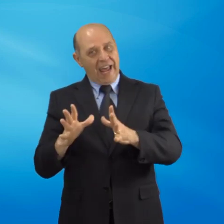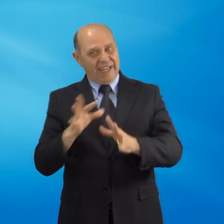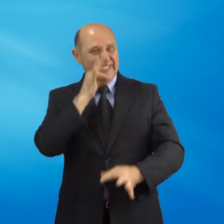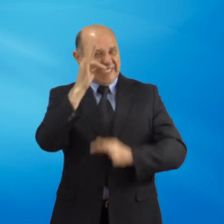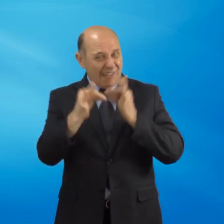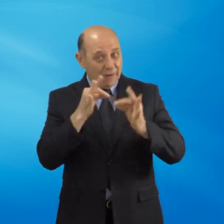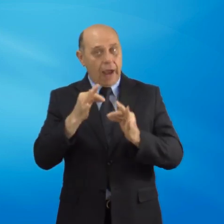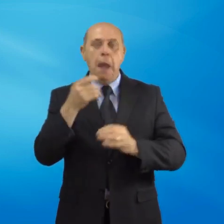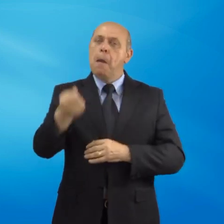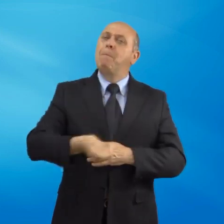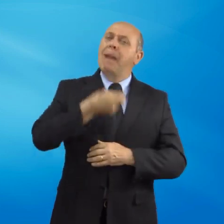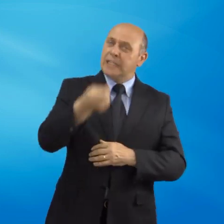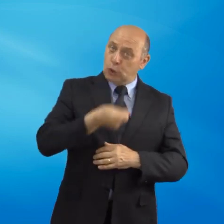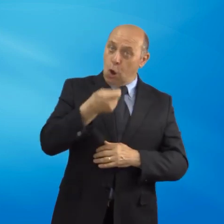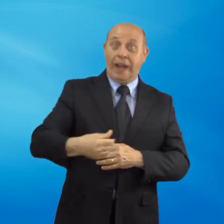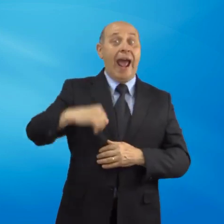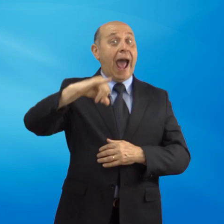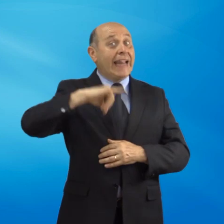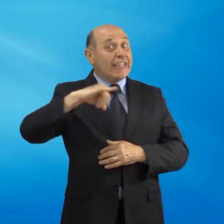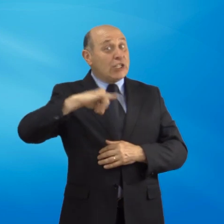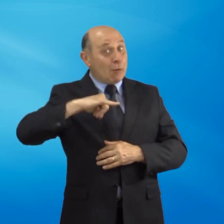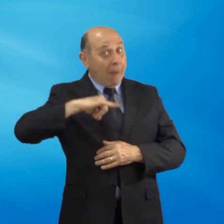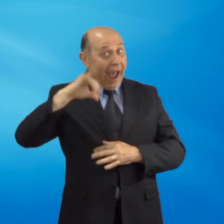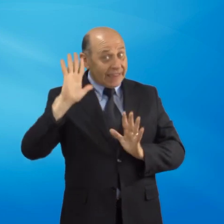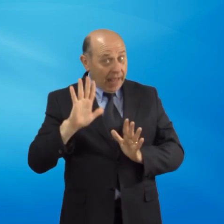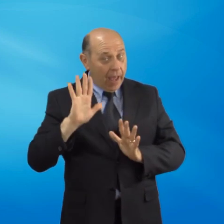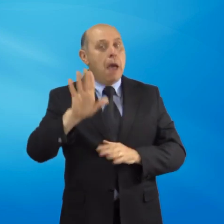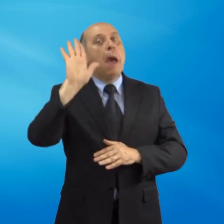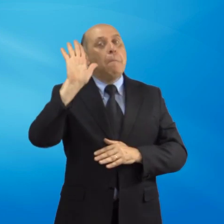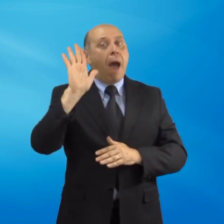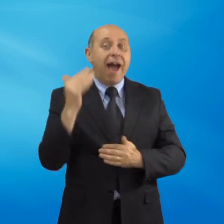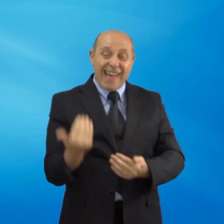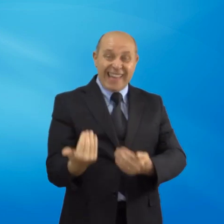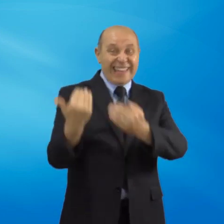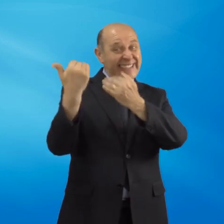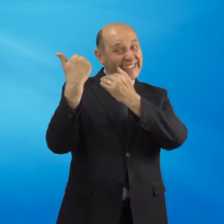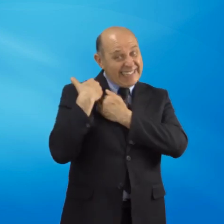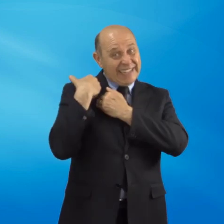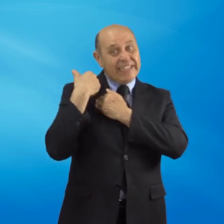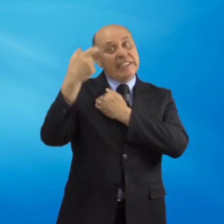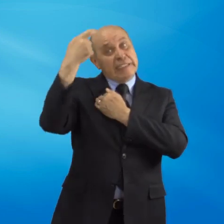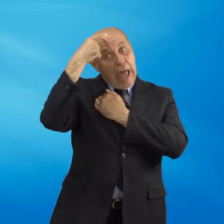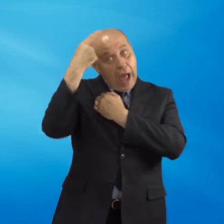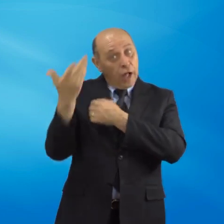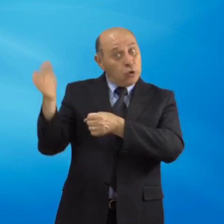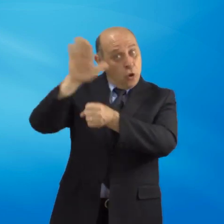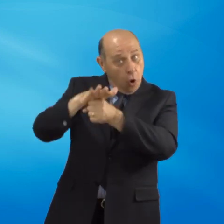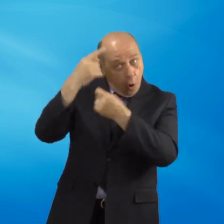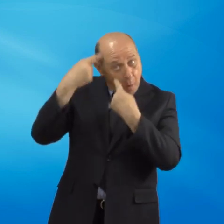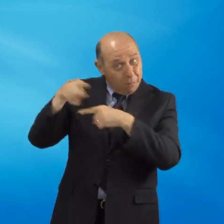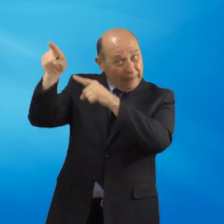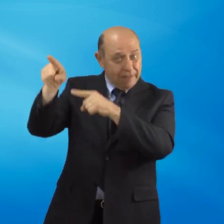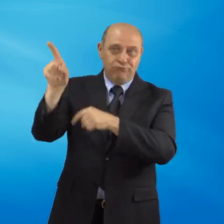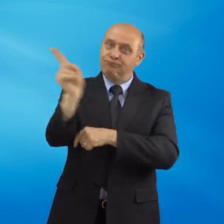anticipata però con il costo non coperto a carico dello Stato ma